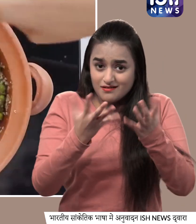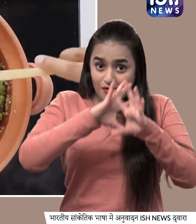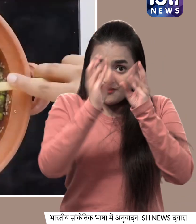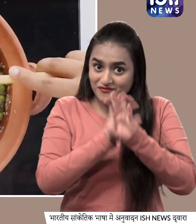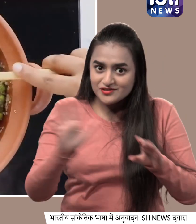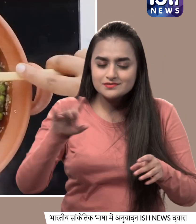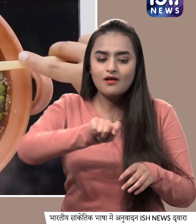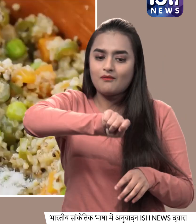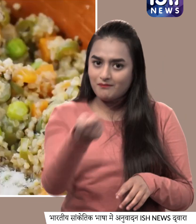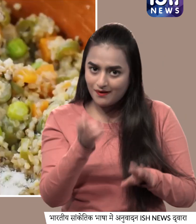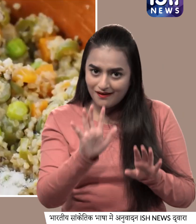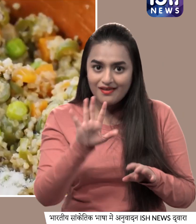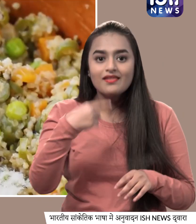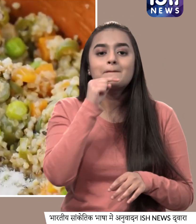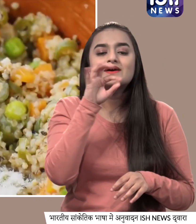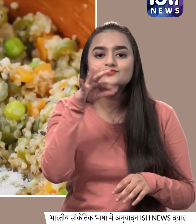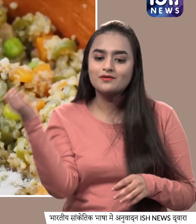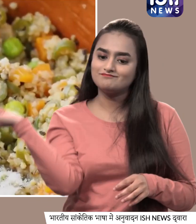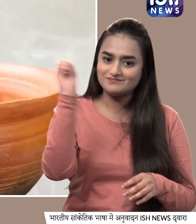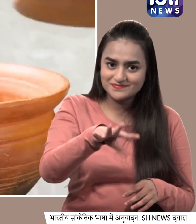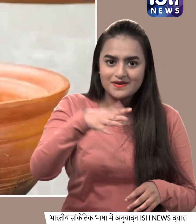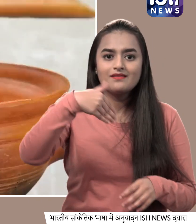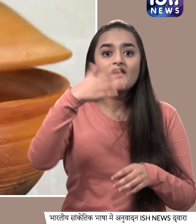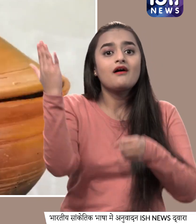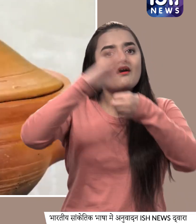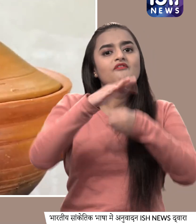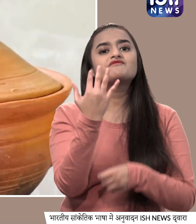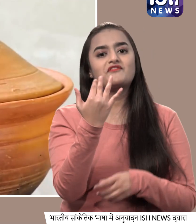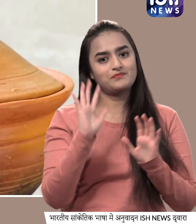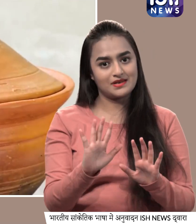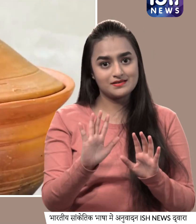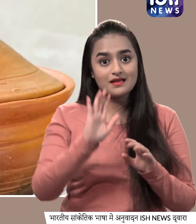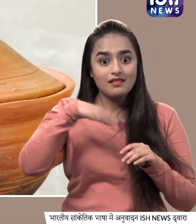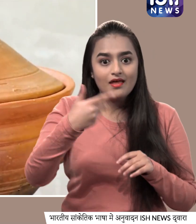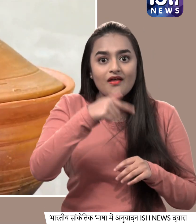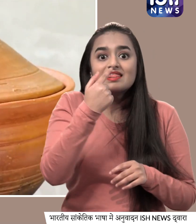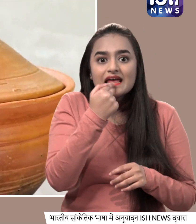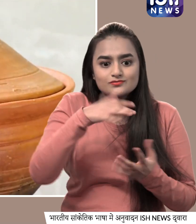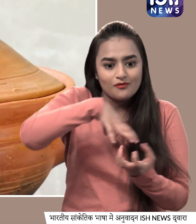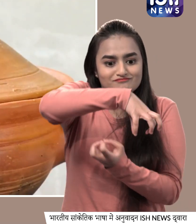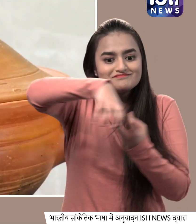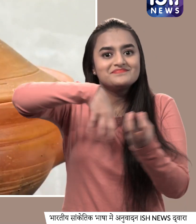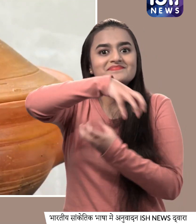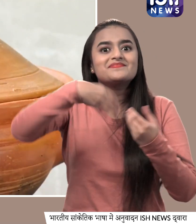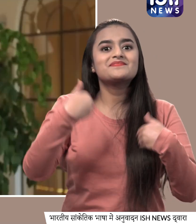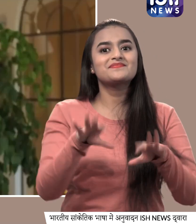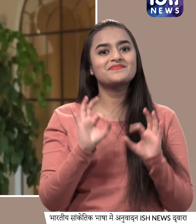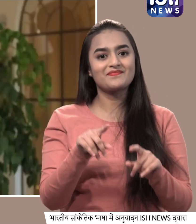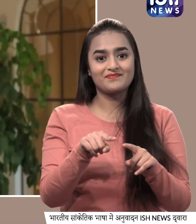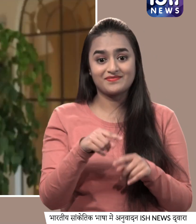आज को बन करते और हांडी में नमक डाले और 5 मिनट तक धकार हैने दे, ताकि सारे फ्लेवर्स आपस में मिल जाए। कुकिंग